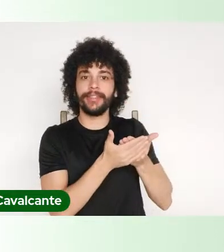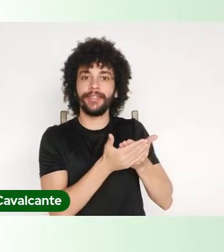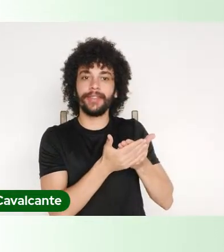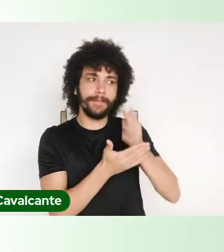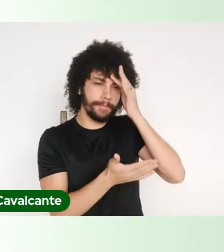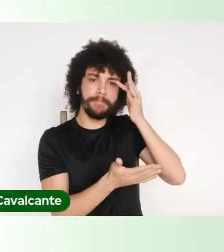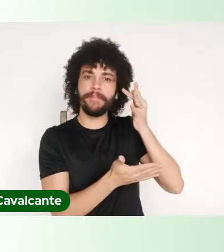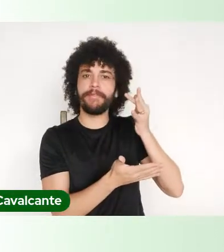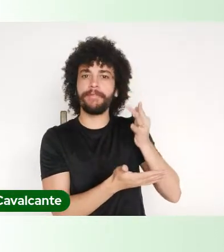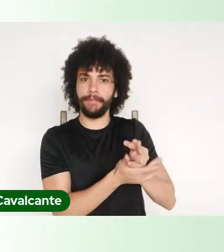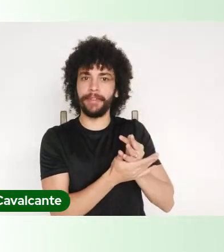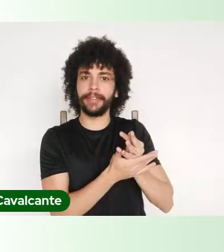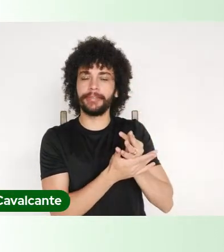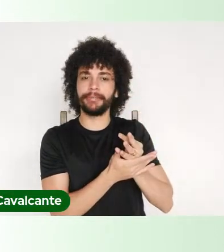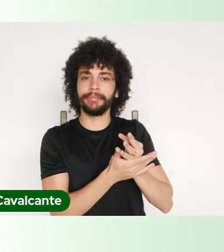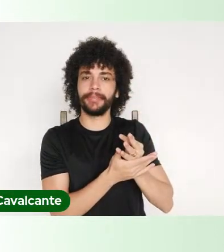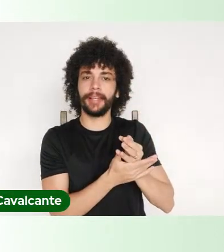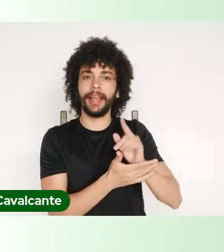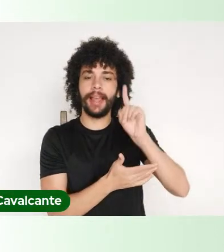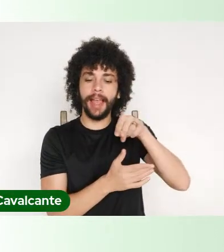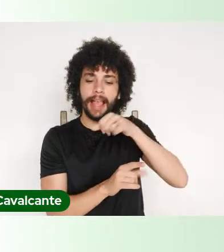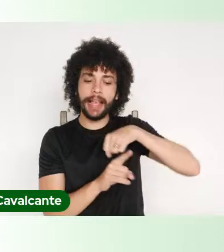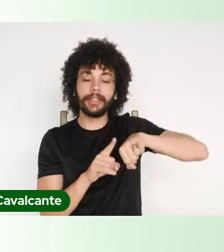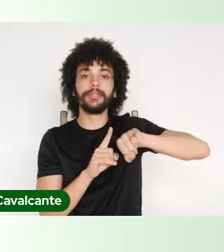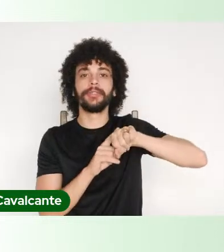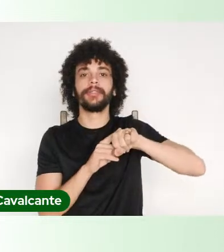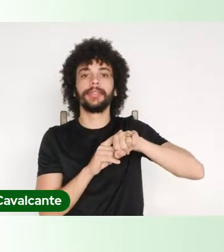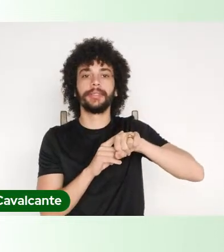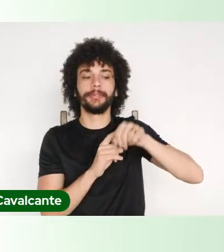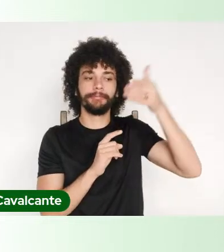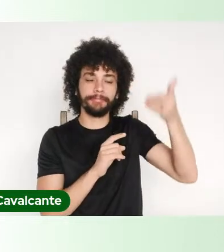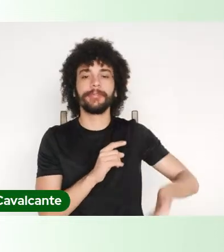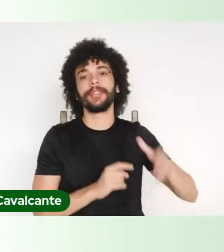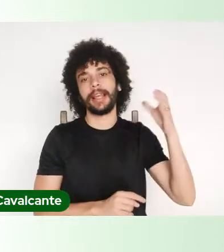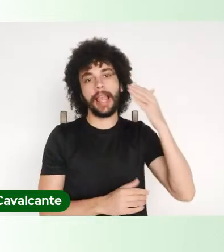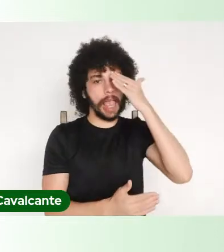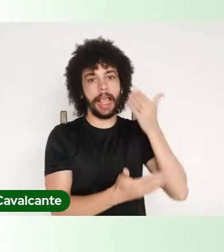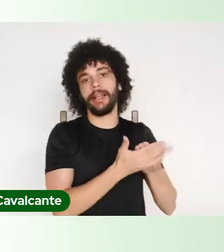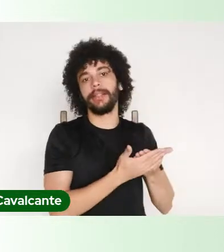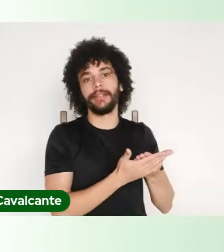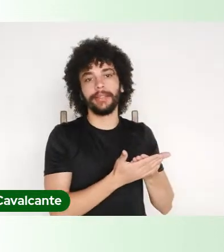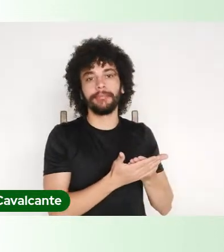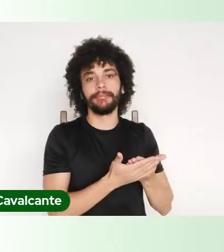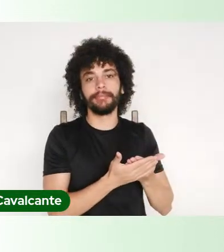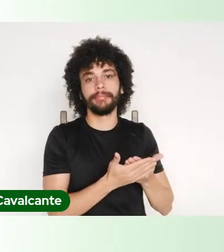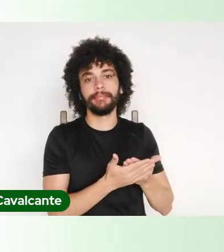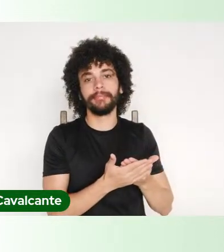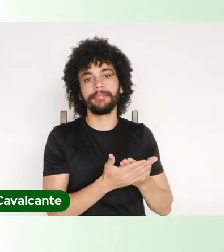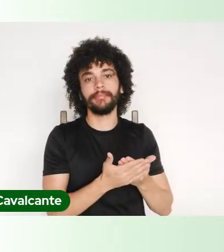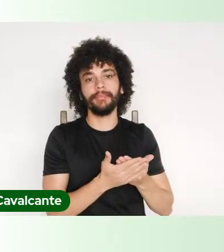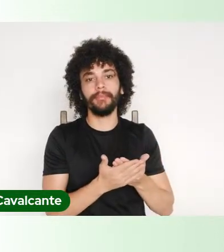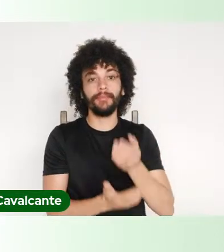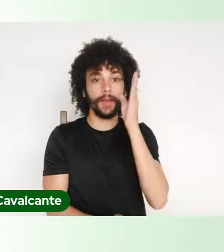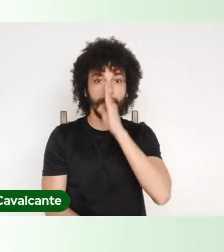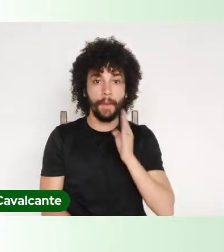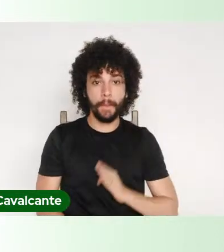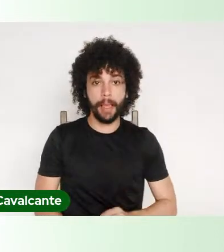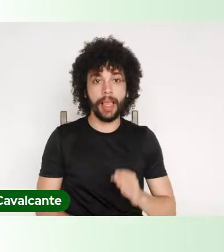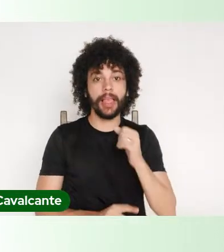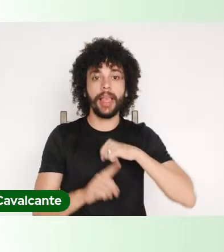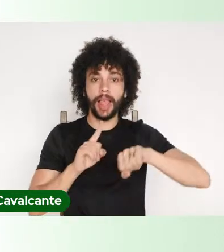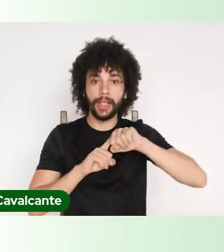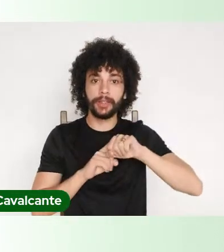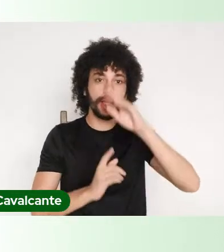que a sociedade depositou em nós. E a sociedade brasileira depositou uma crença